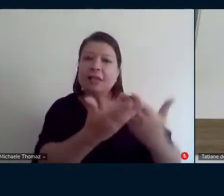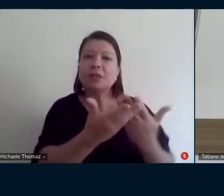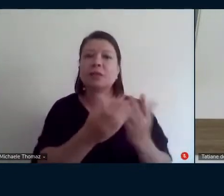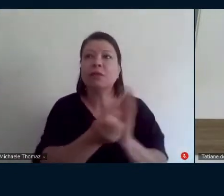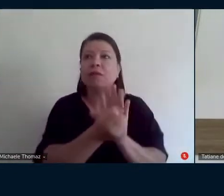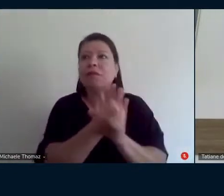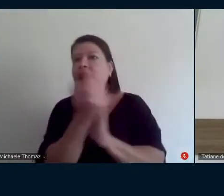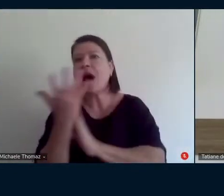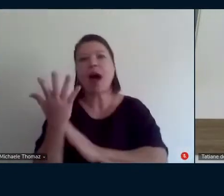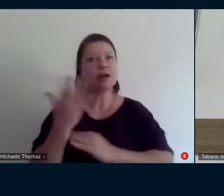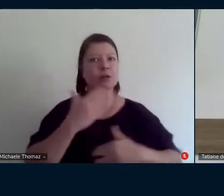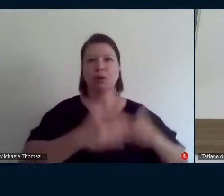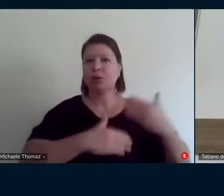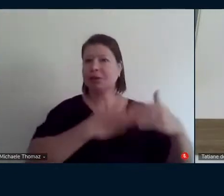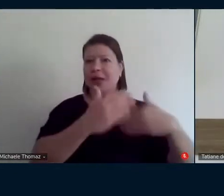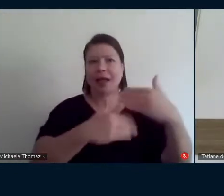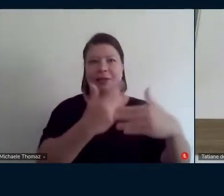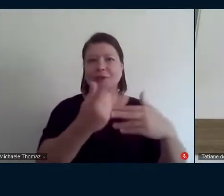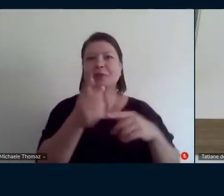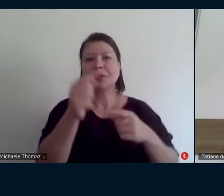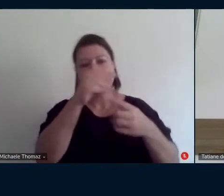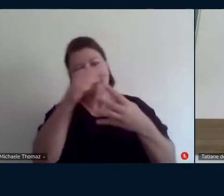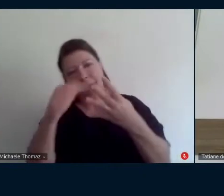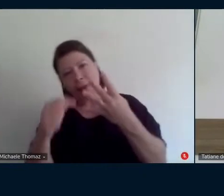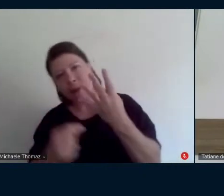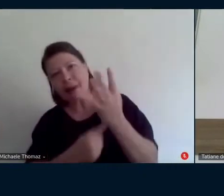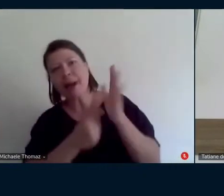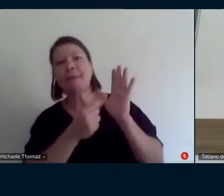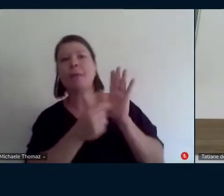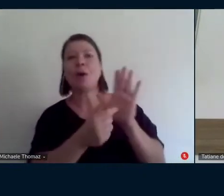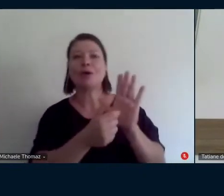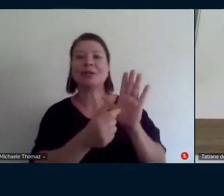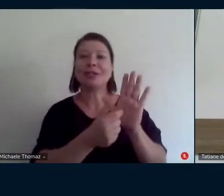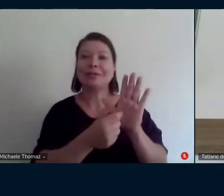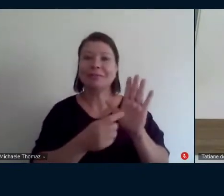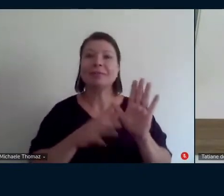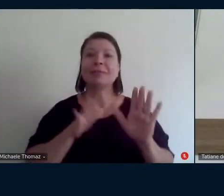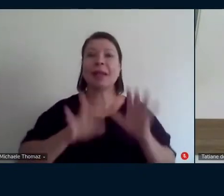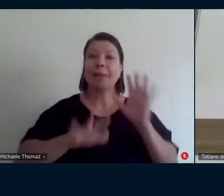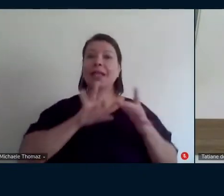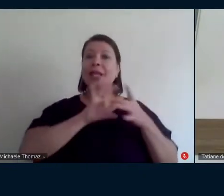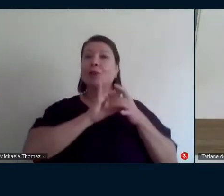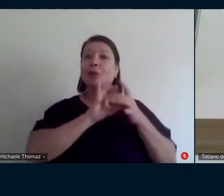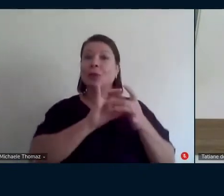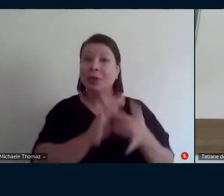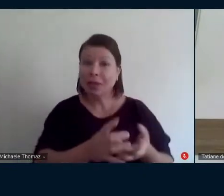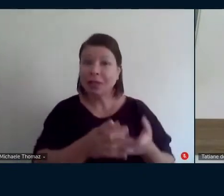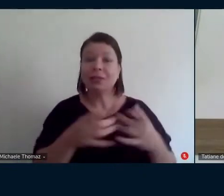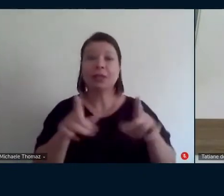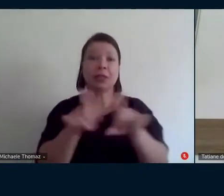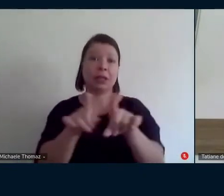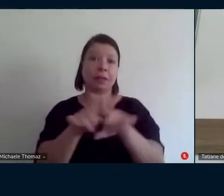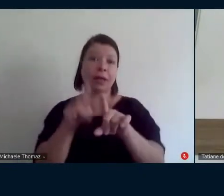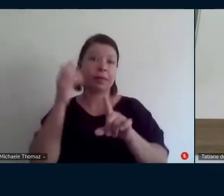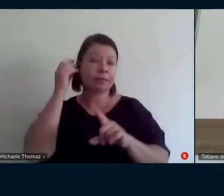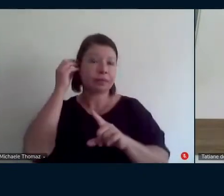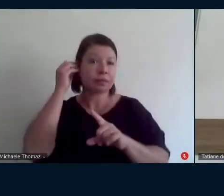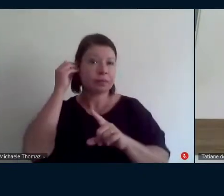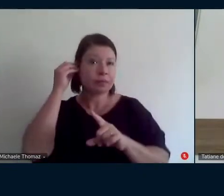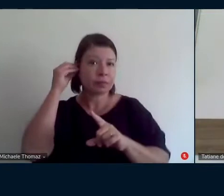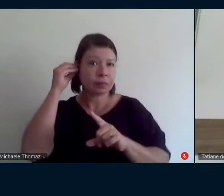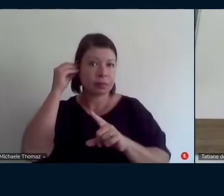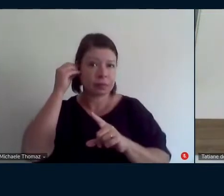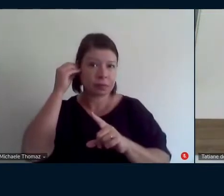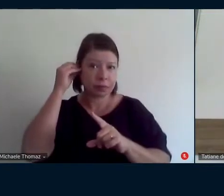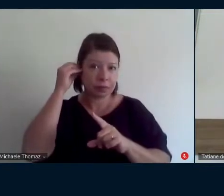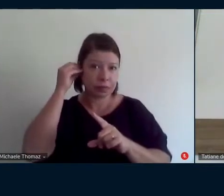distintos que podem acontecer de diferentes formas a Paula eu acho que ela traz